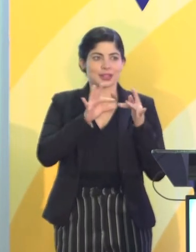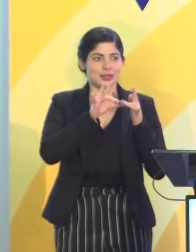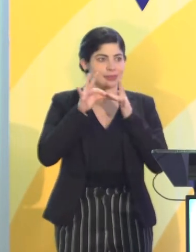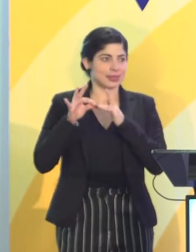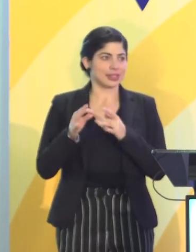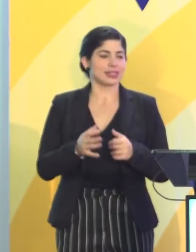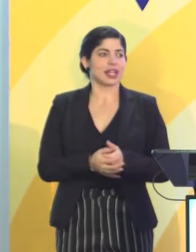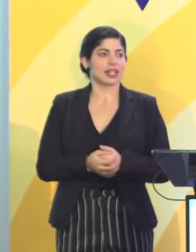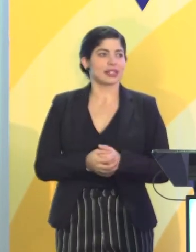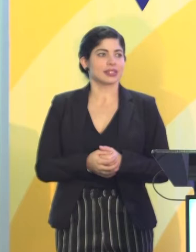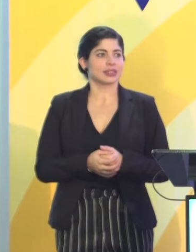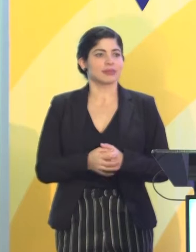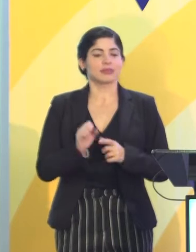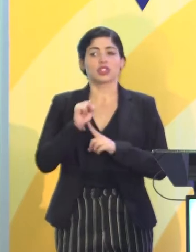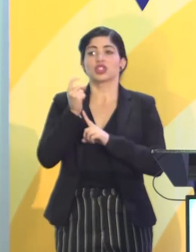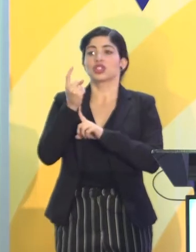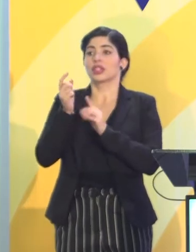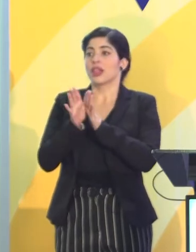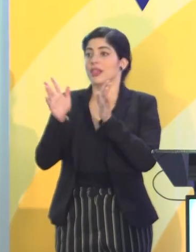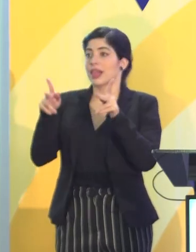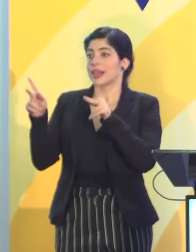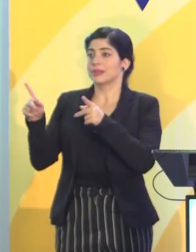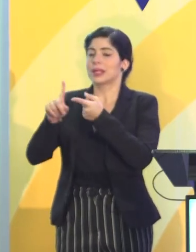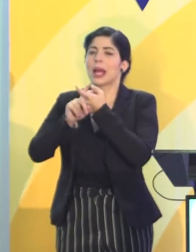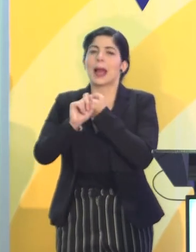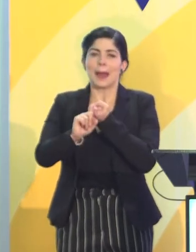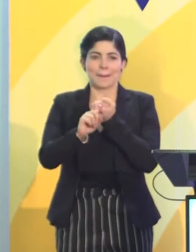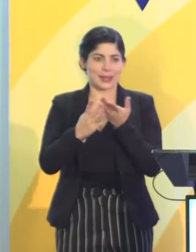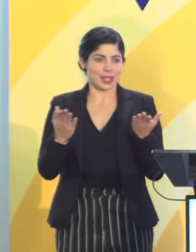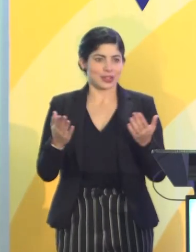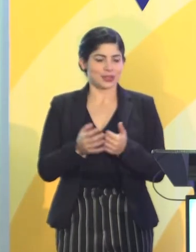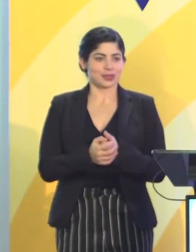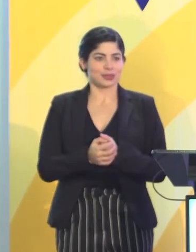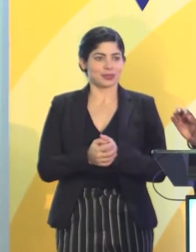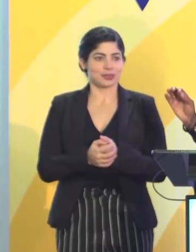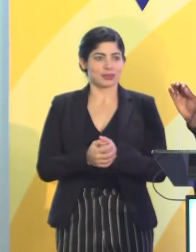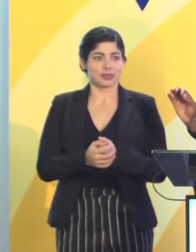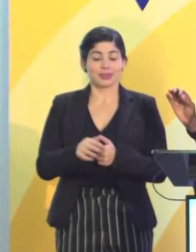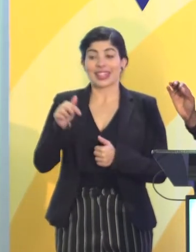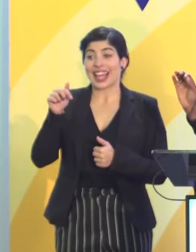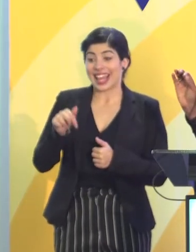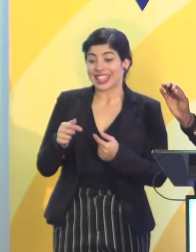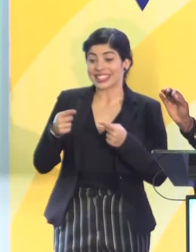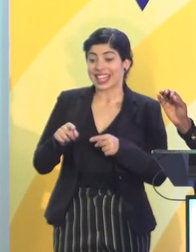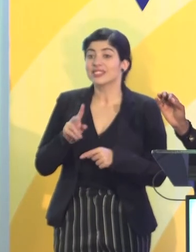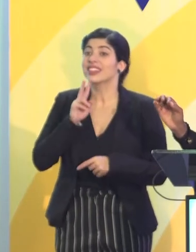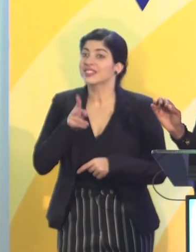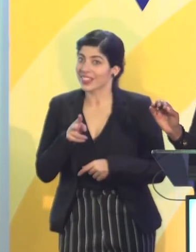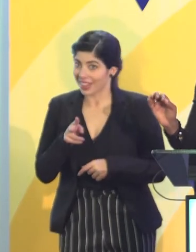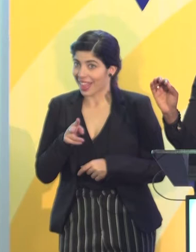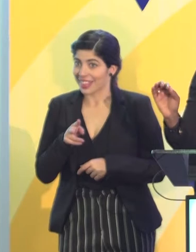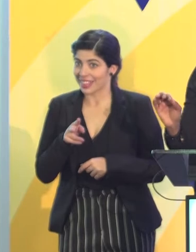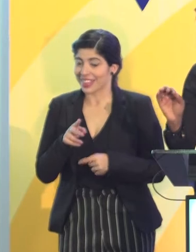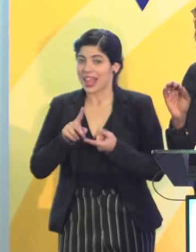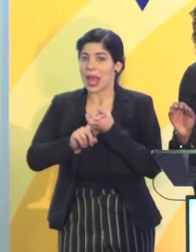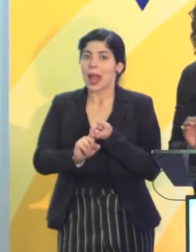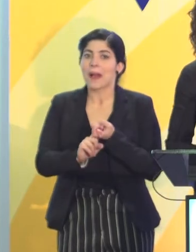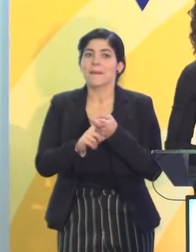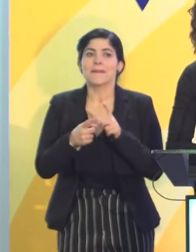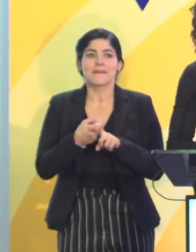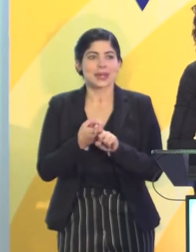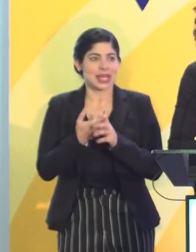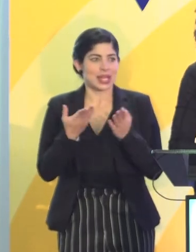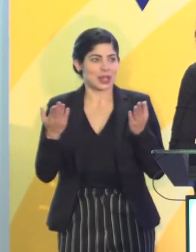especiales, sociedad civil, amigos y amigas. En este caso es verdad, amigos y